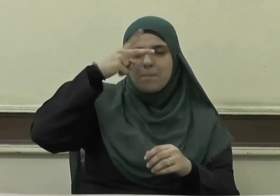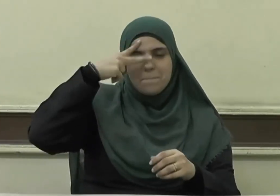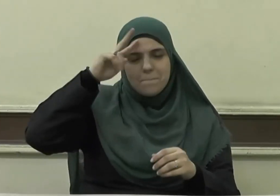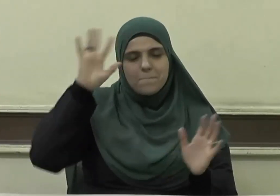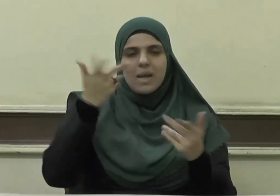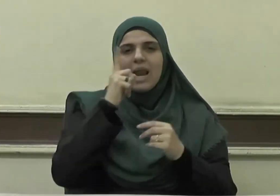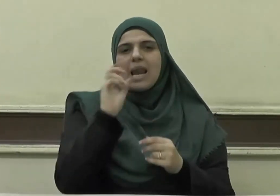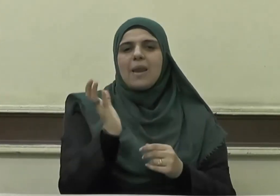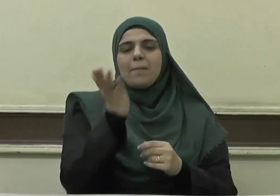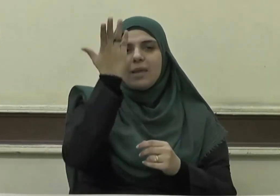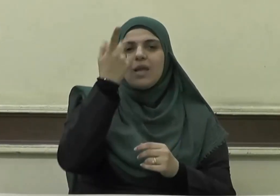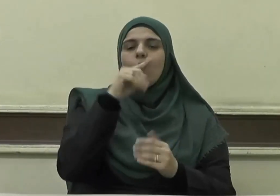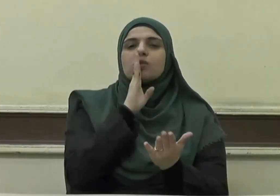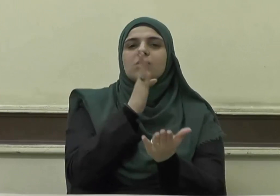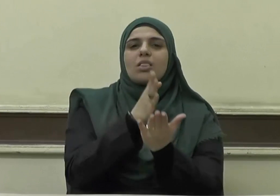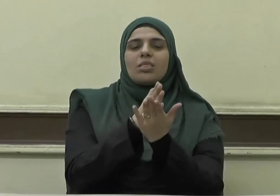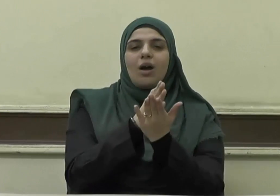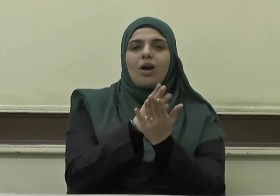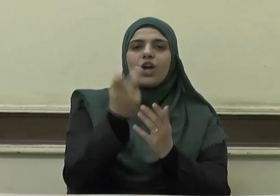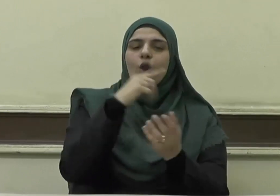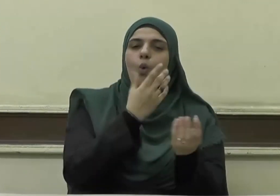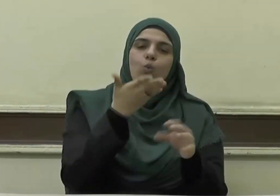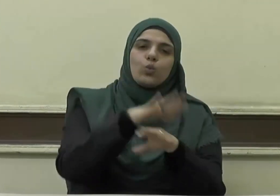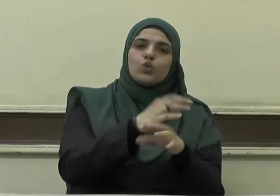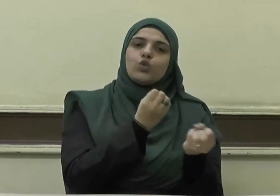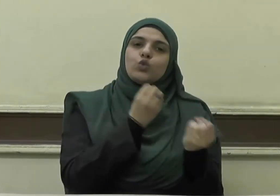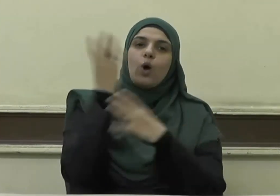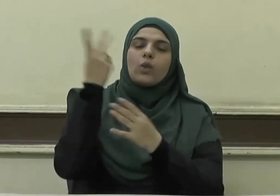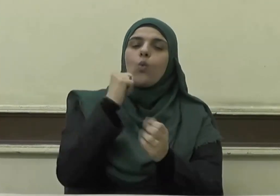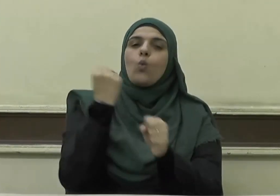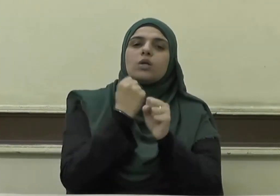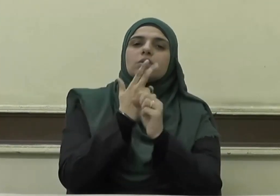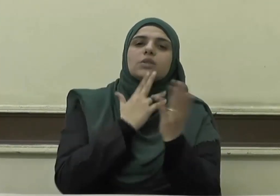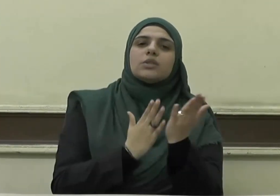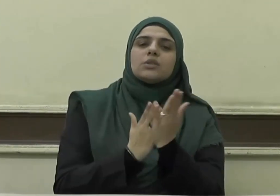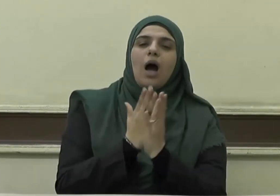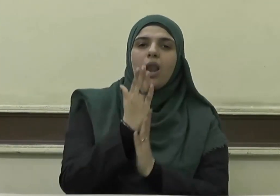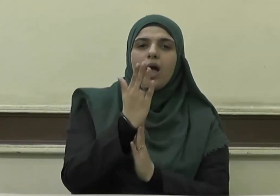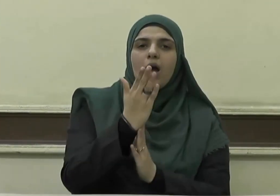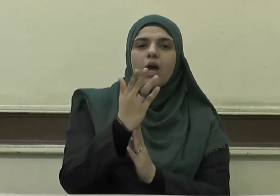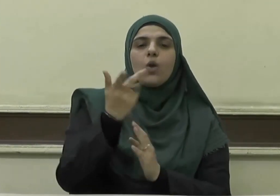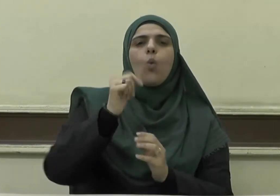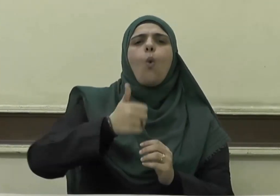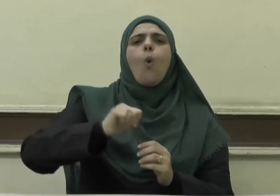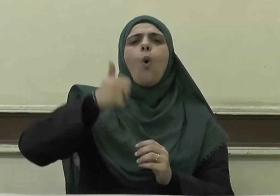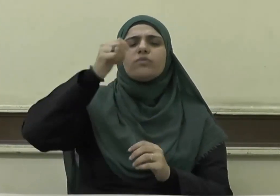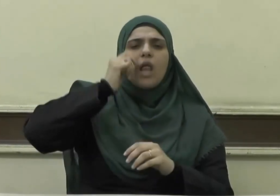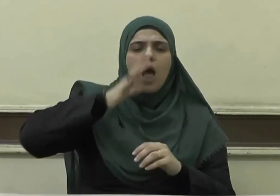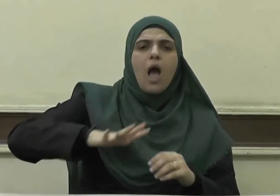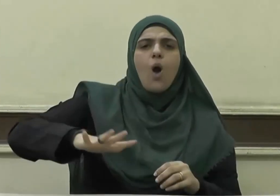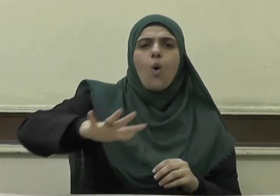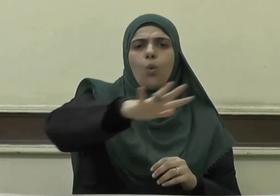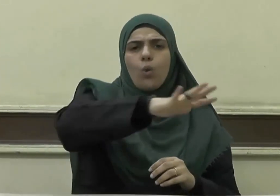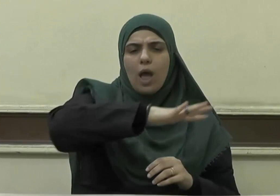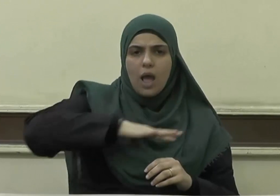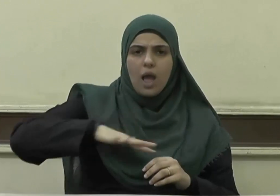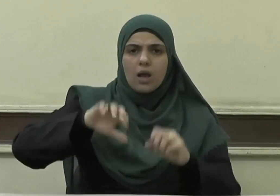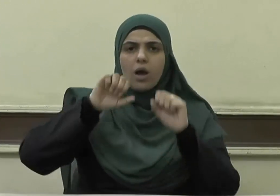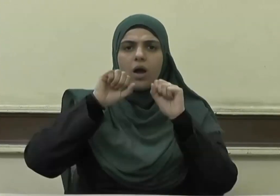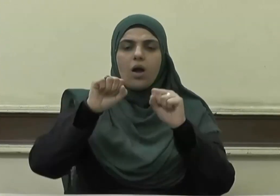والصديقين والشهداء والصالحين وحسن أولئك رفيقا